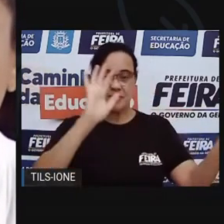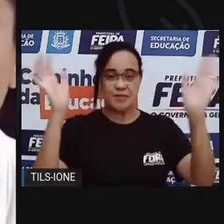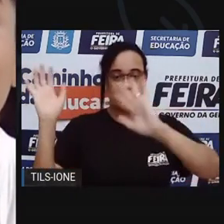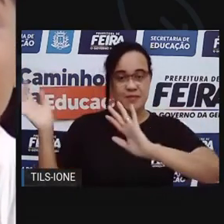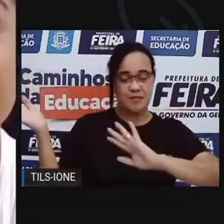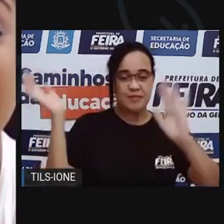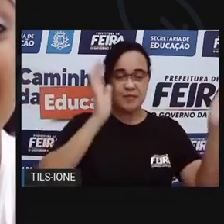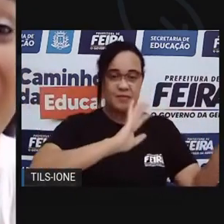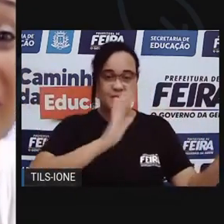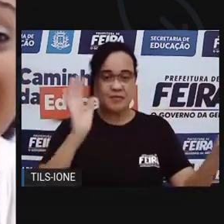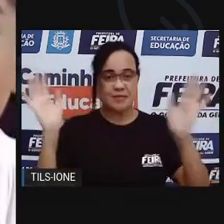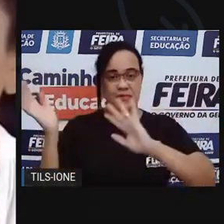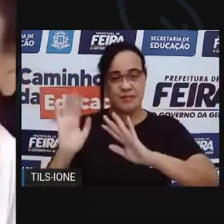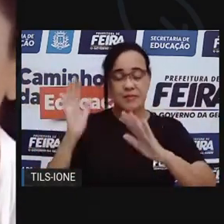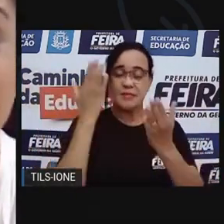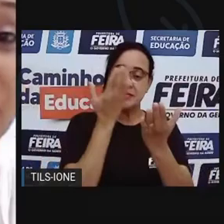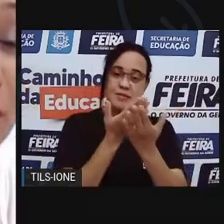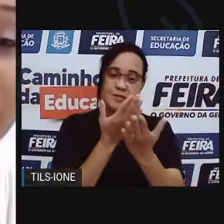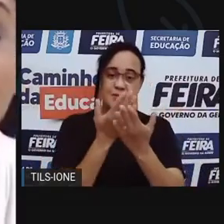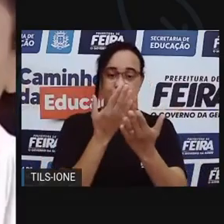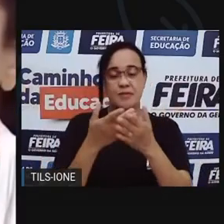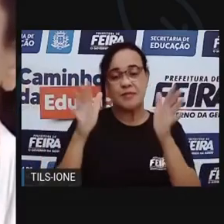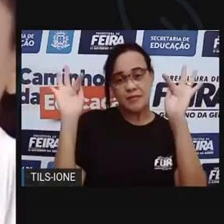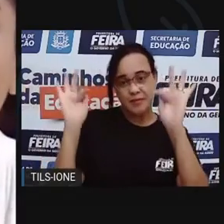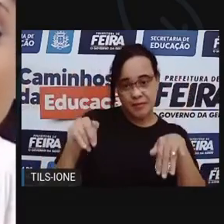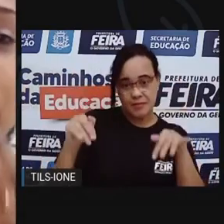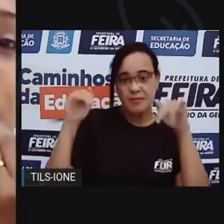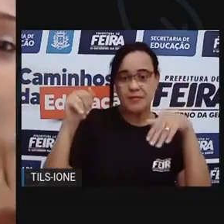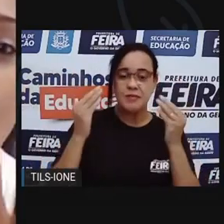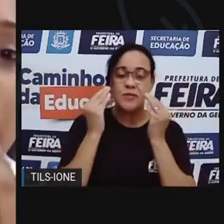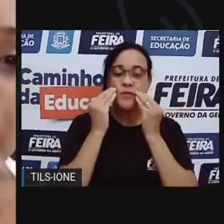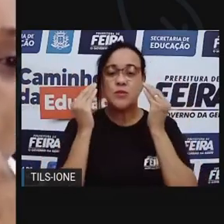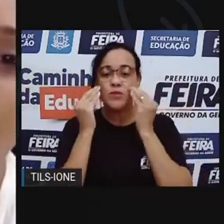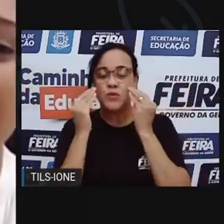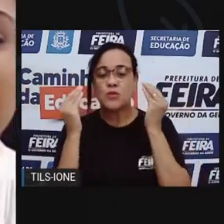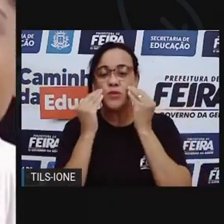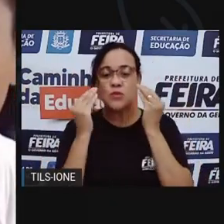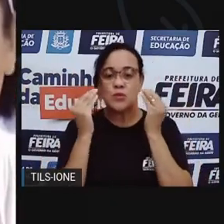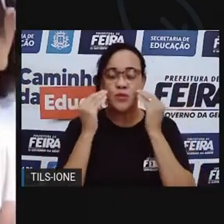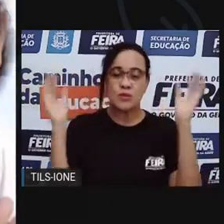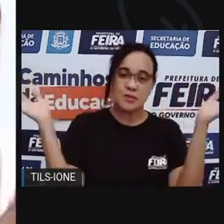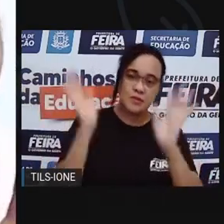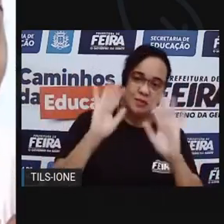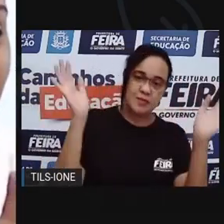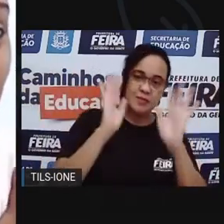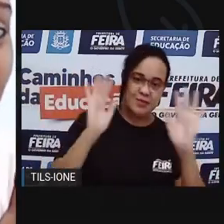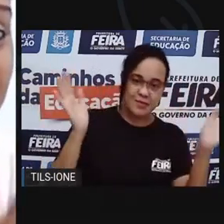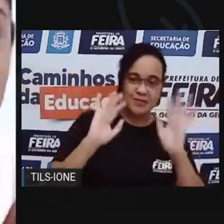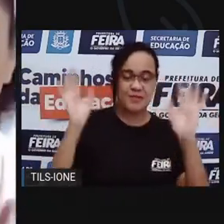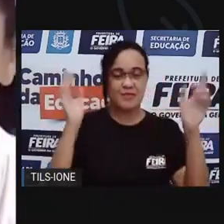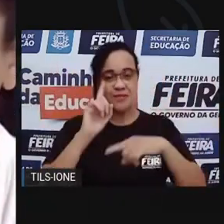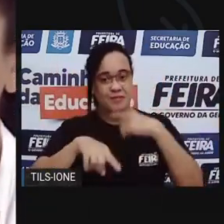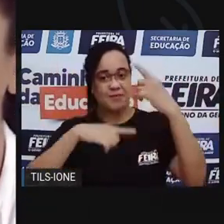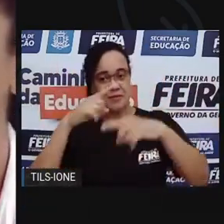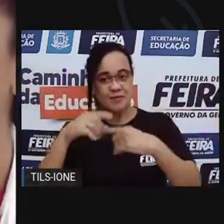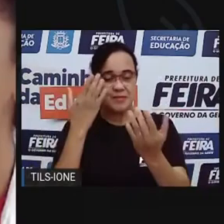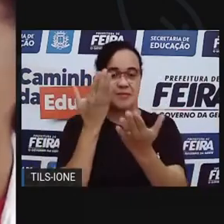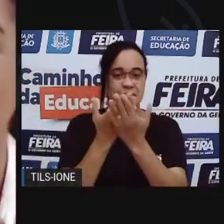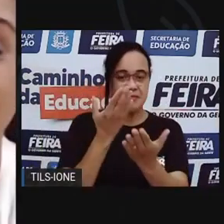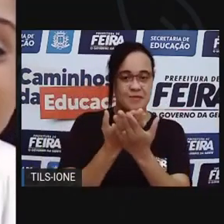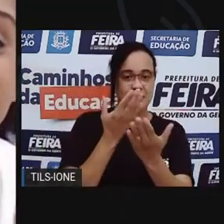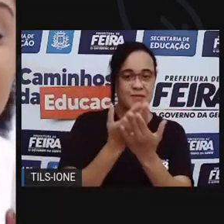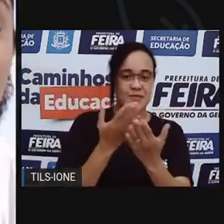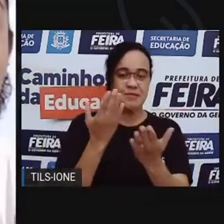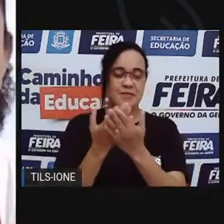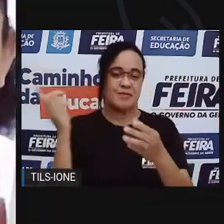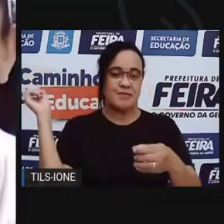vou. Nossa aula terminou. Um beijinho. E até logo. Na próxima aula eu